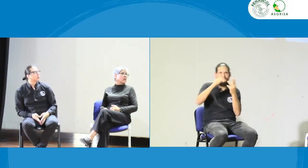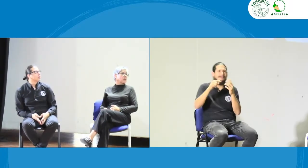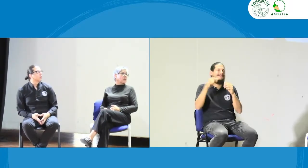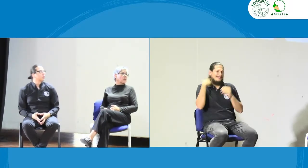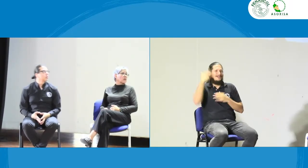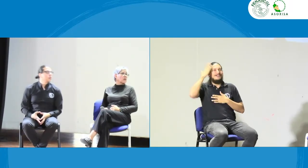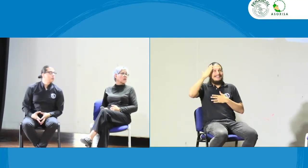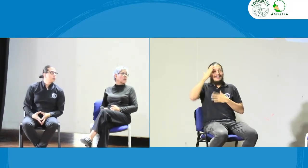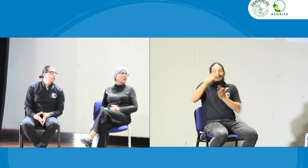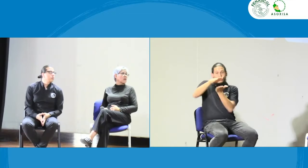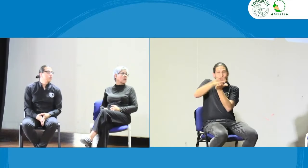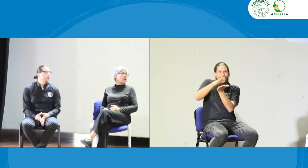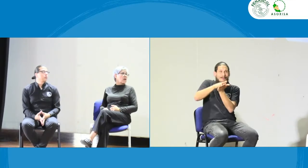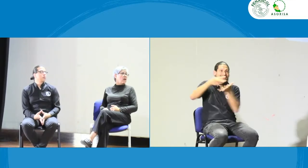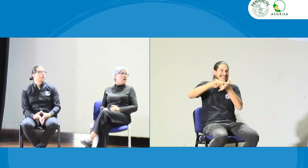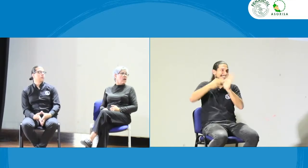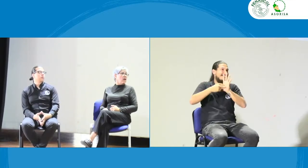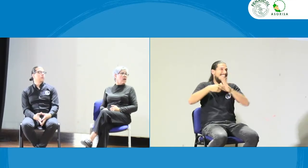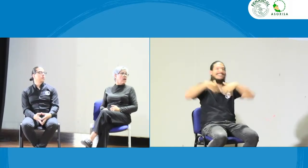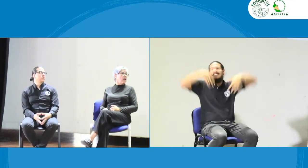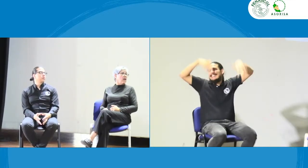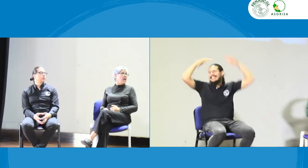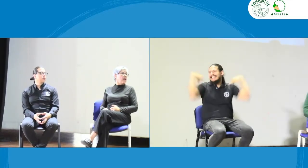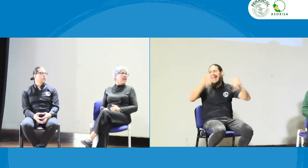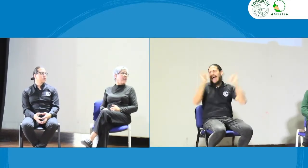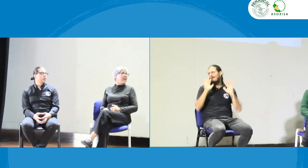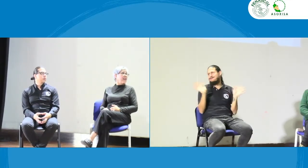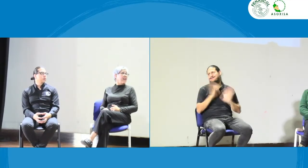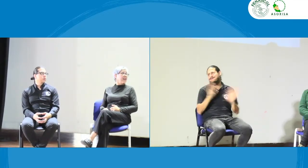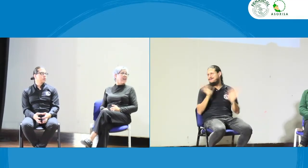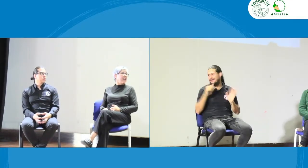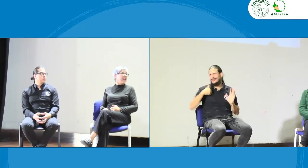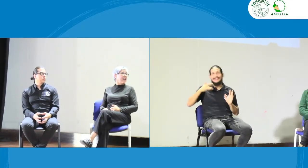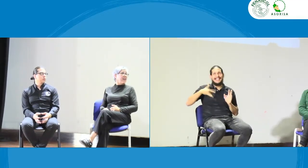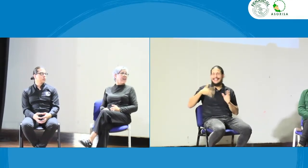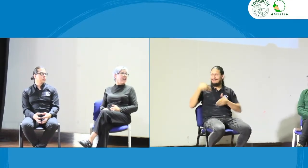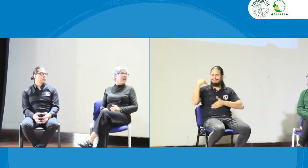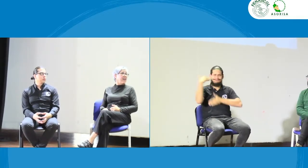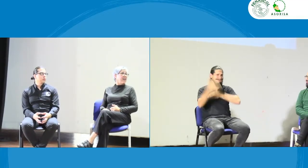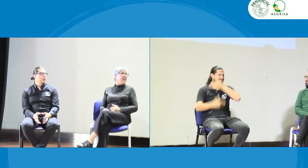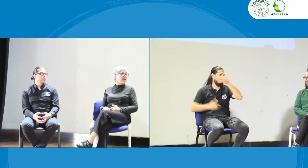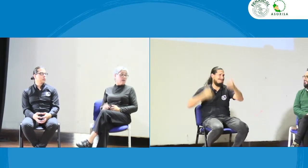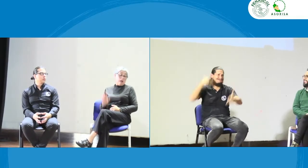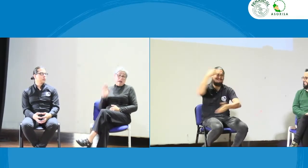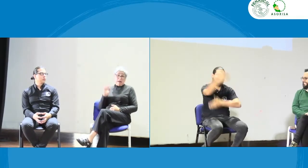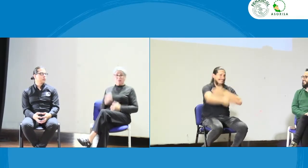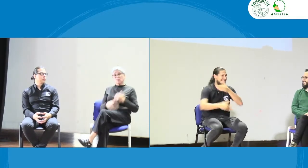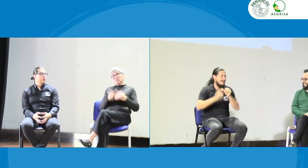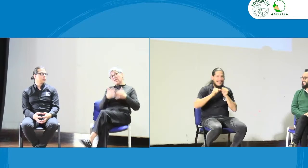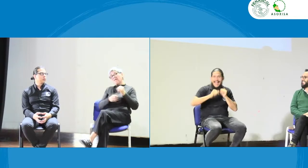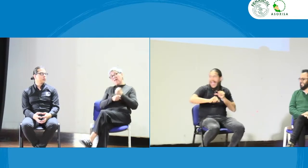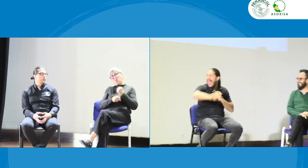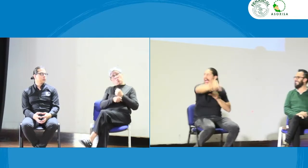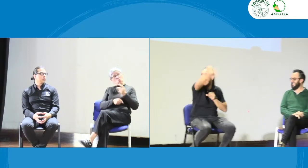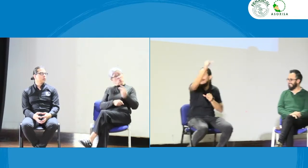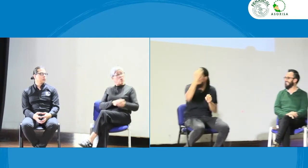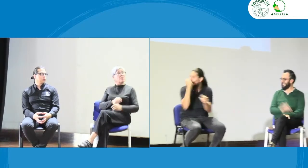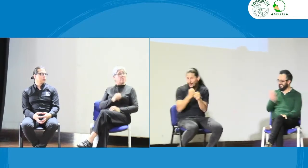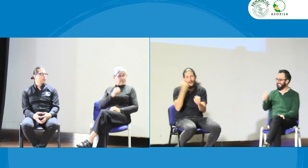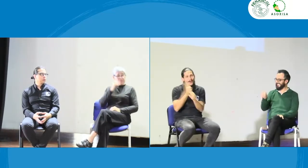vamos a hacer una veeduría social digo ok para llegar a ese documento no es un documento que se construye de hoy a mañana es un largo